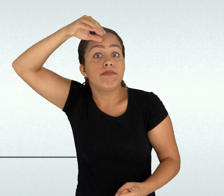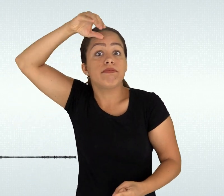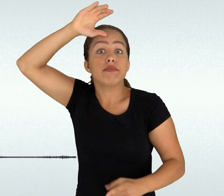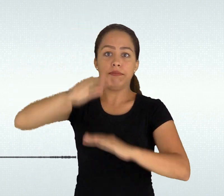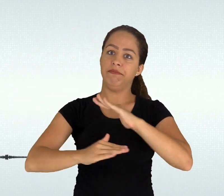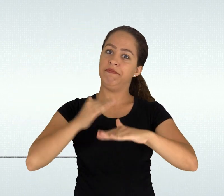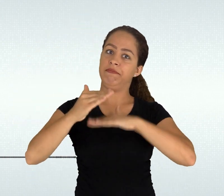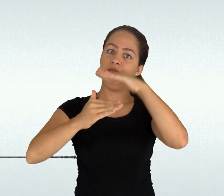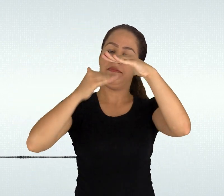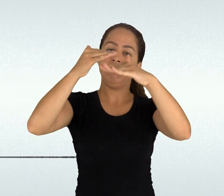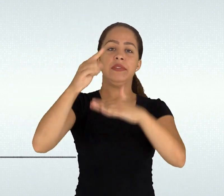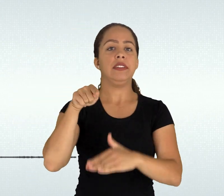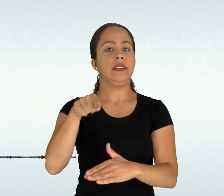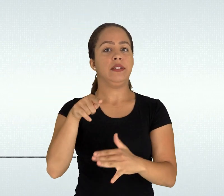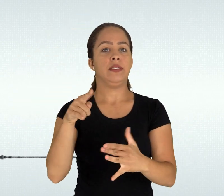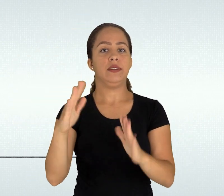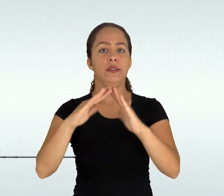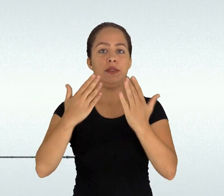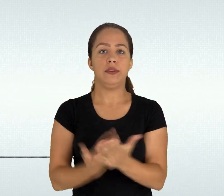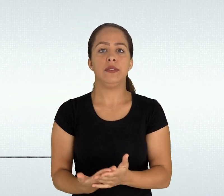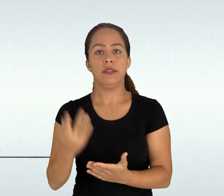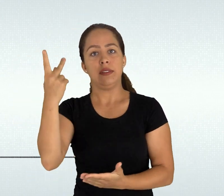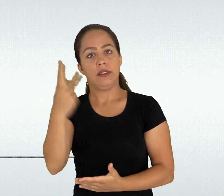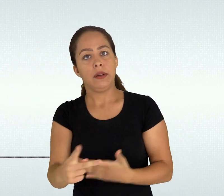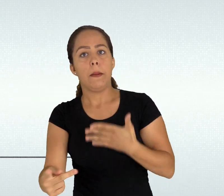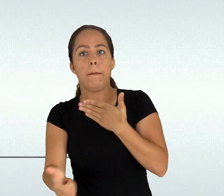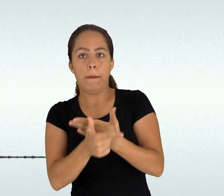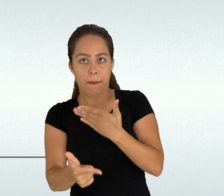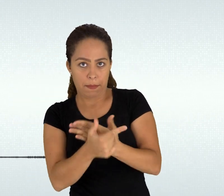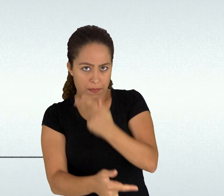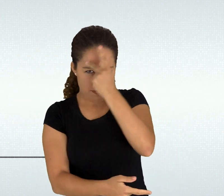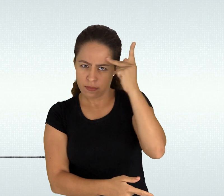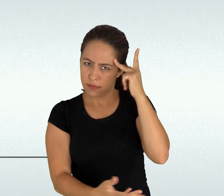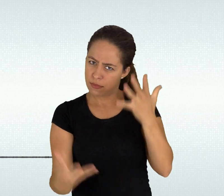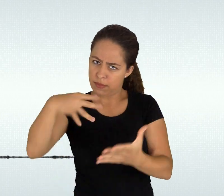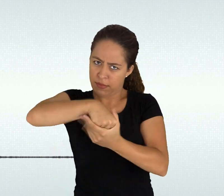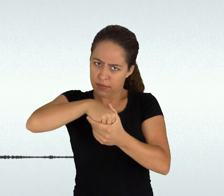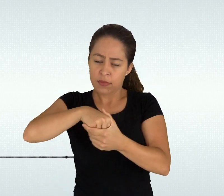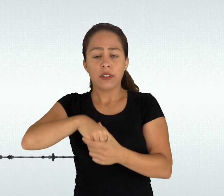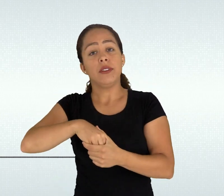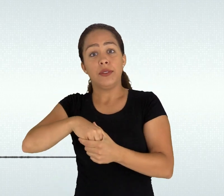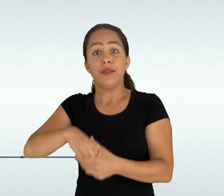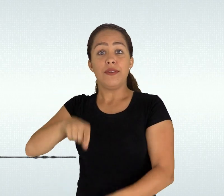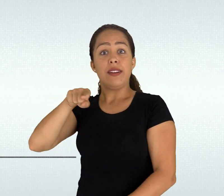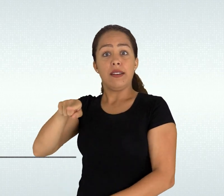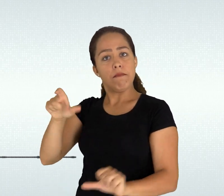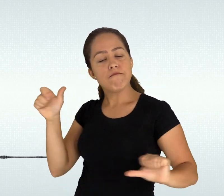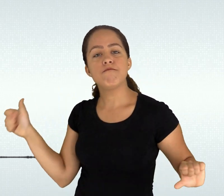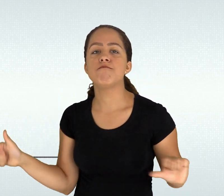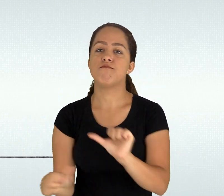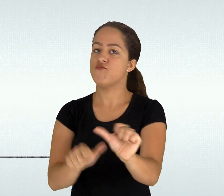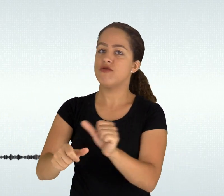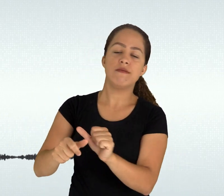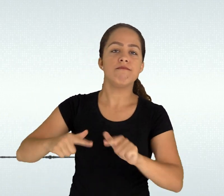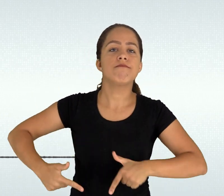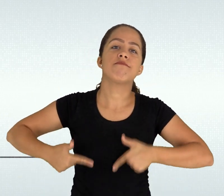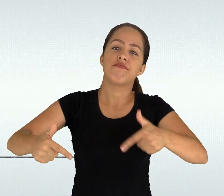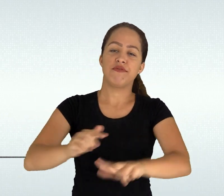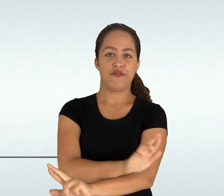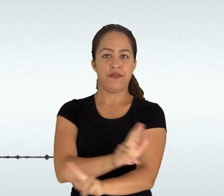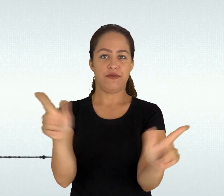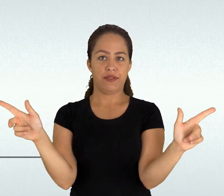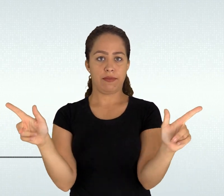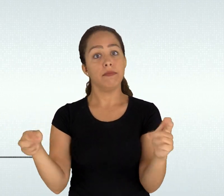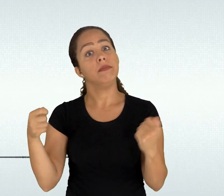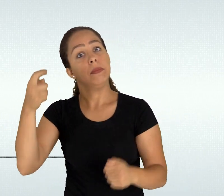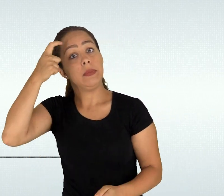currículos precisam ser pensados a partir desse princípio aproximando disciplinas em prol da compreensão holística de um